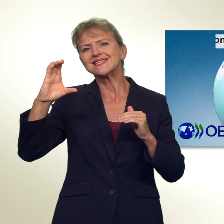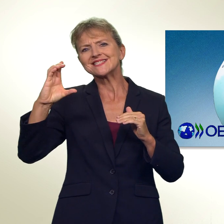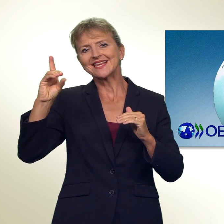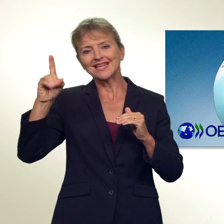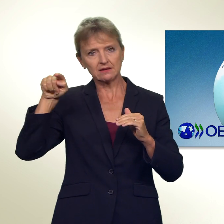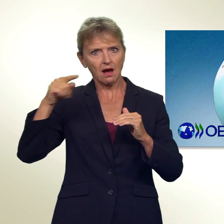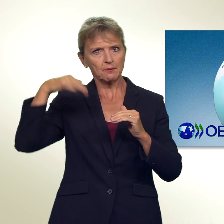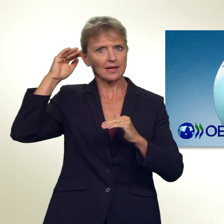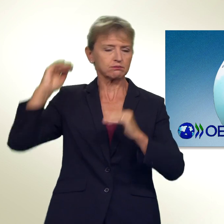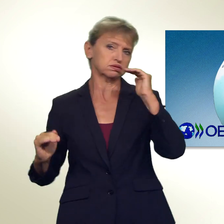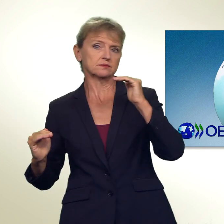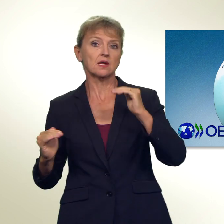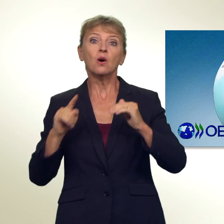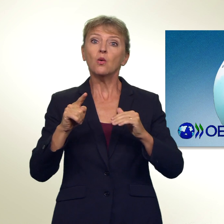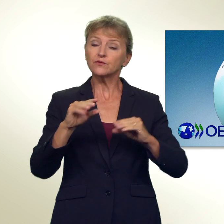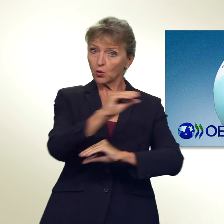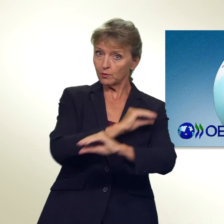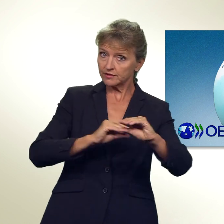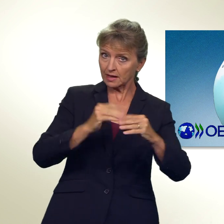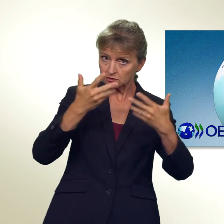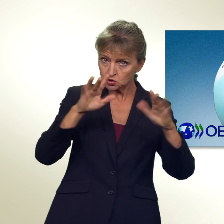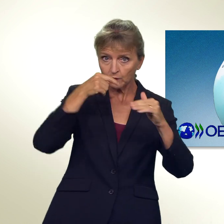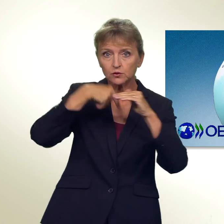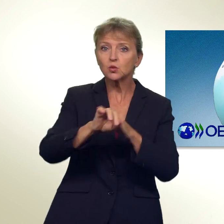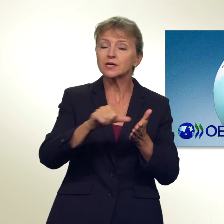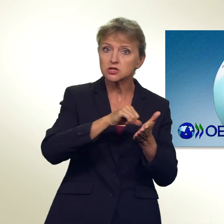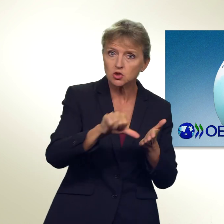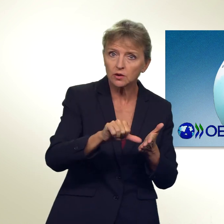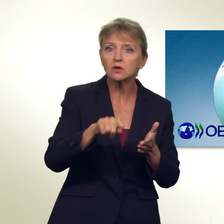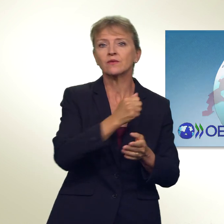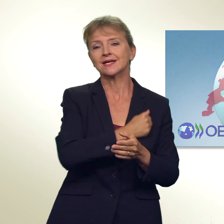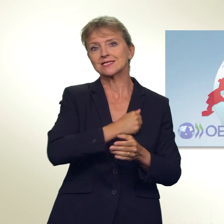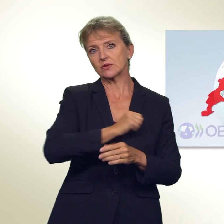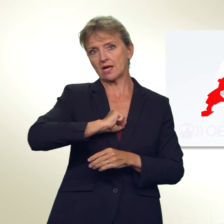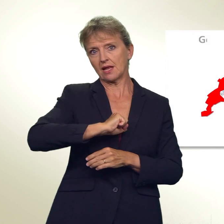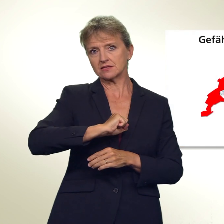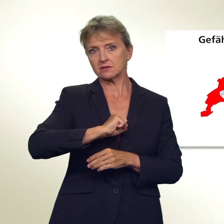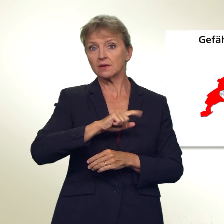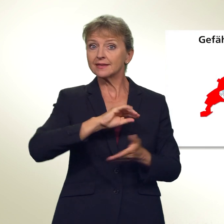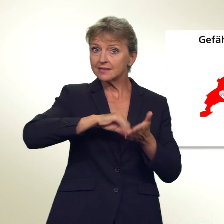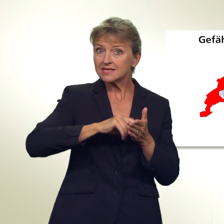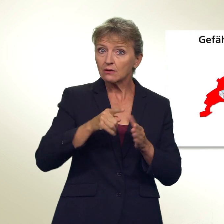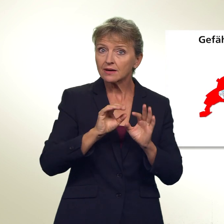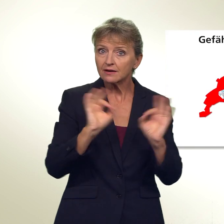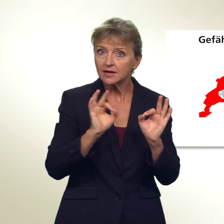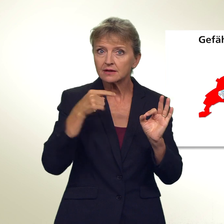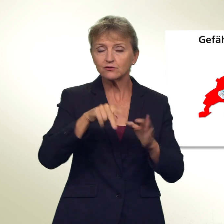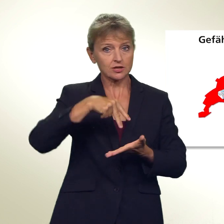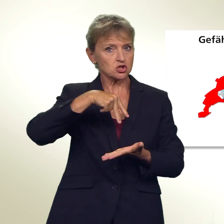Zudem erfolge bereits eine Umverteilung über Steuern und Sozialleistungen. Die Initiative gefährdet zudem die Standortattraktivität der